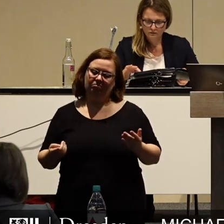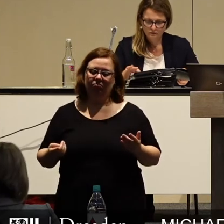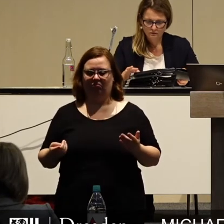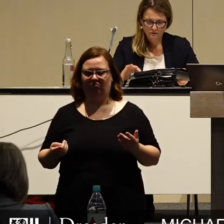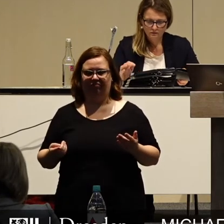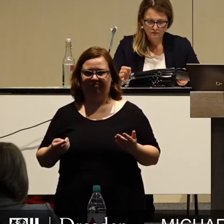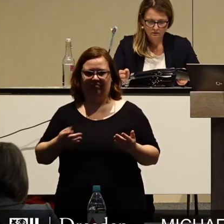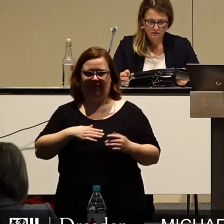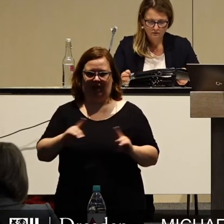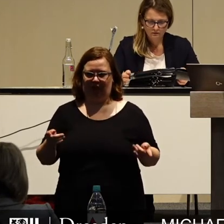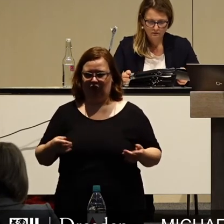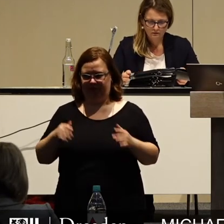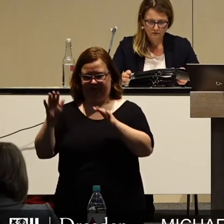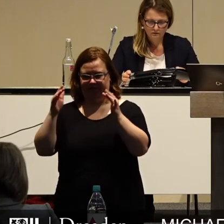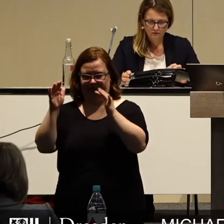ich in der Tat zu bezweifeln.